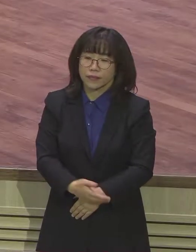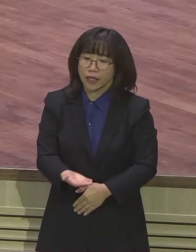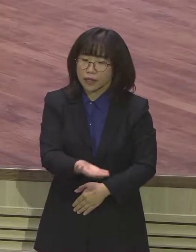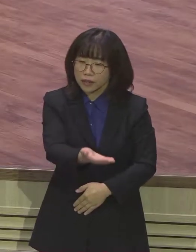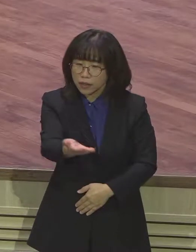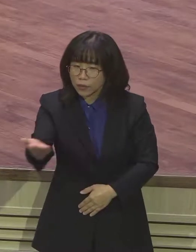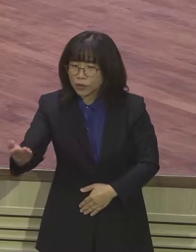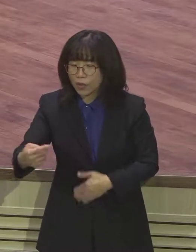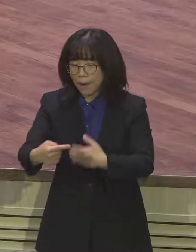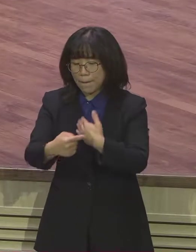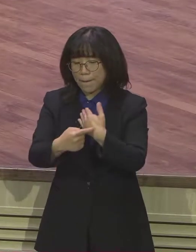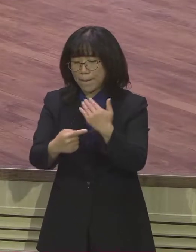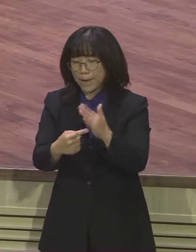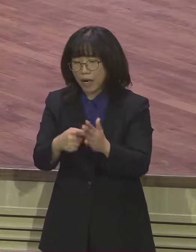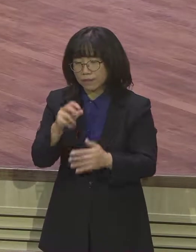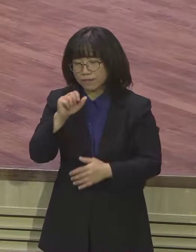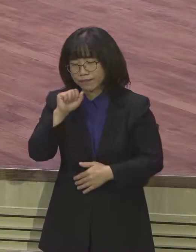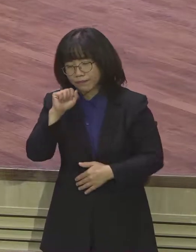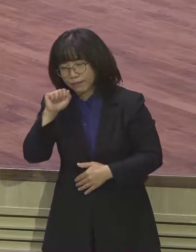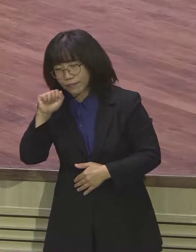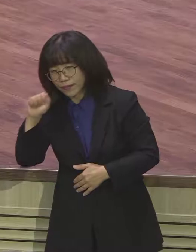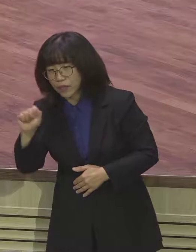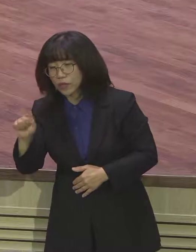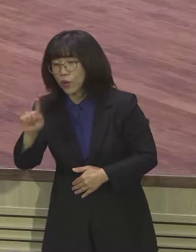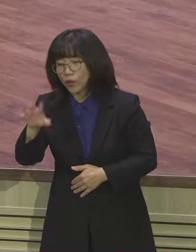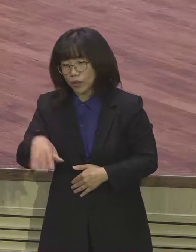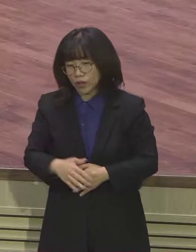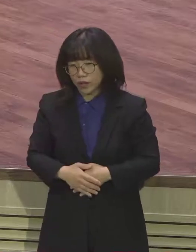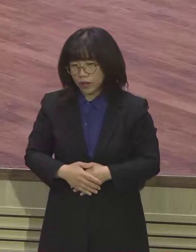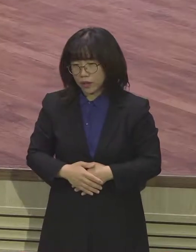그리고 무엇에 영향을 받고 있습니까?